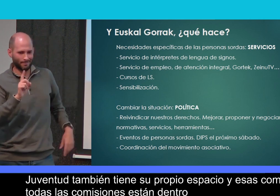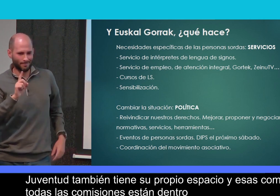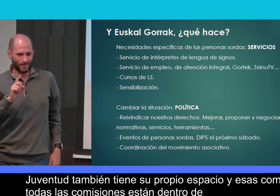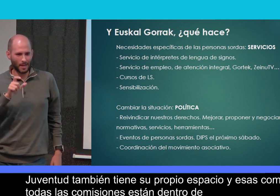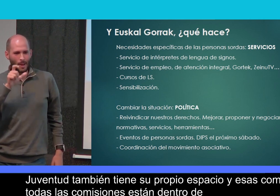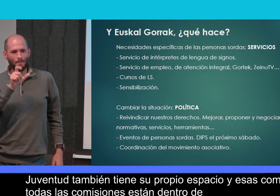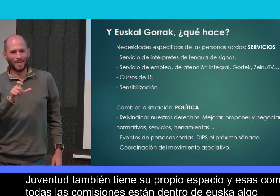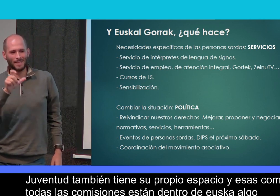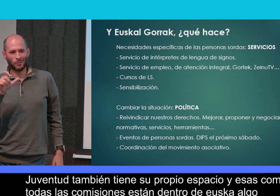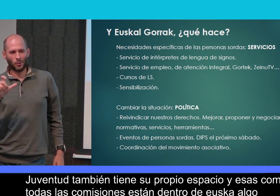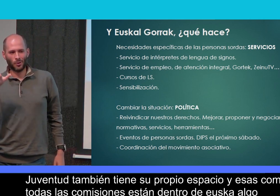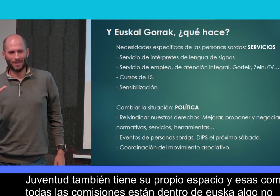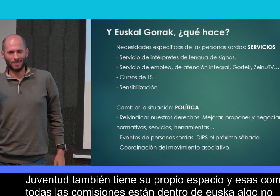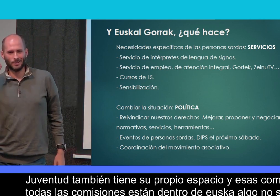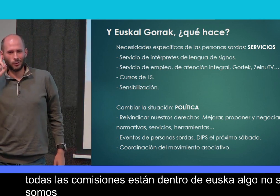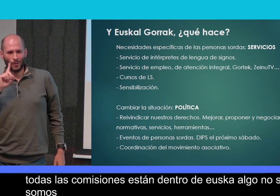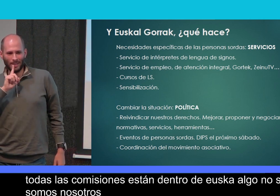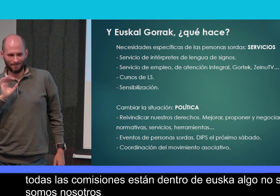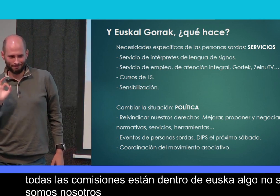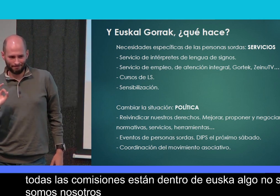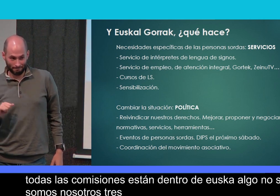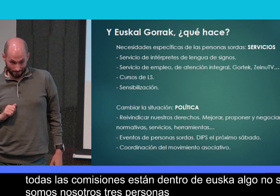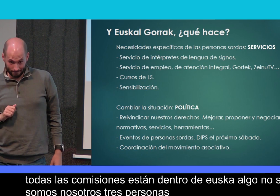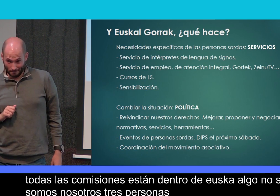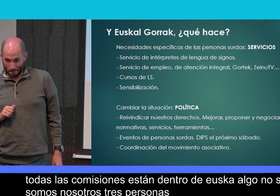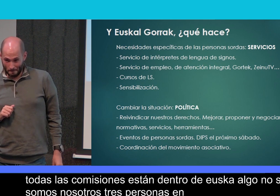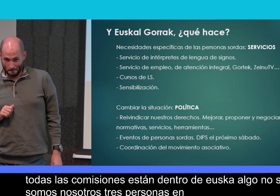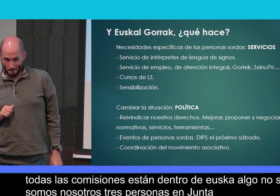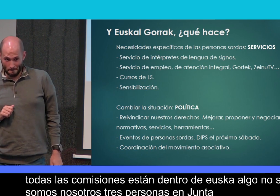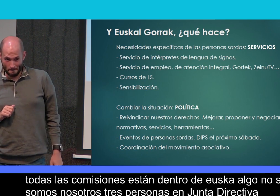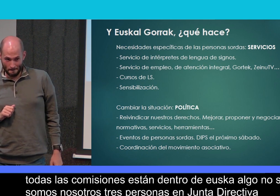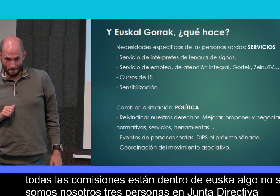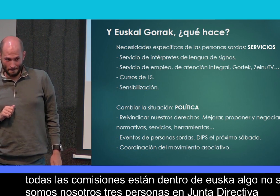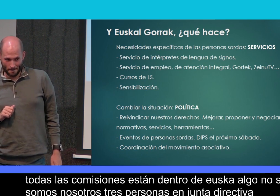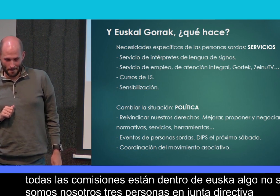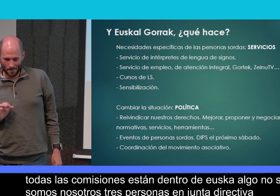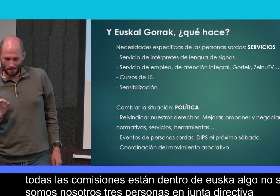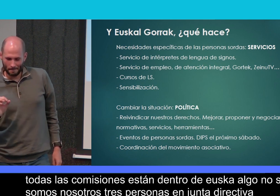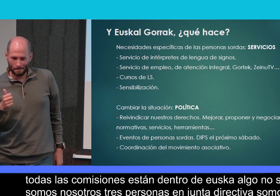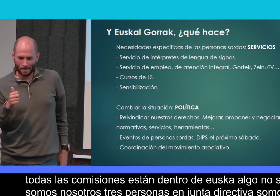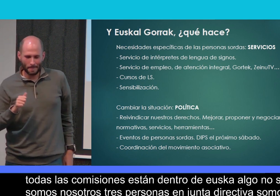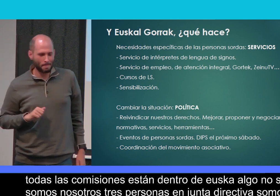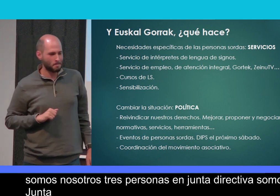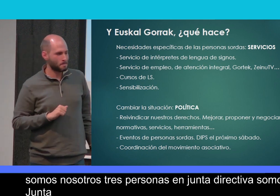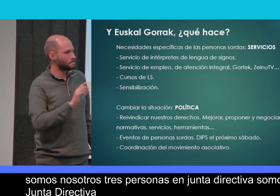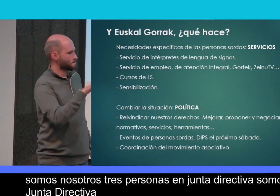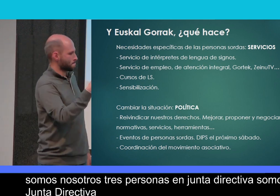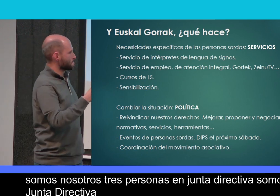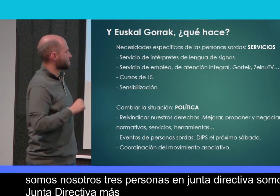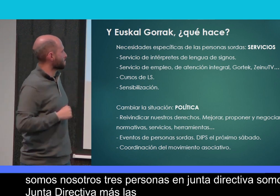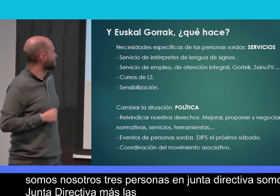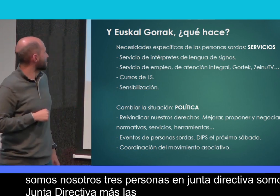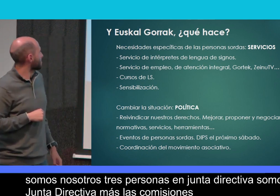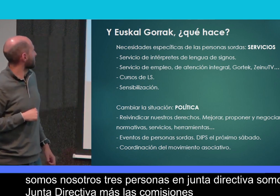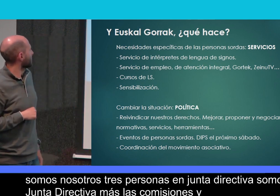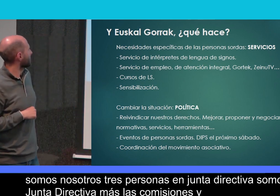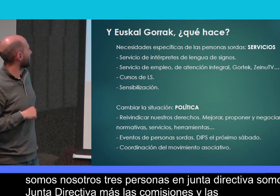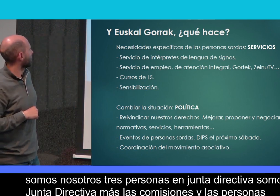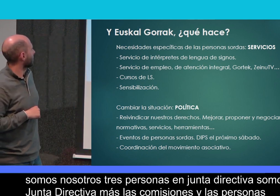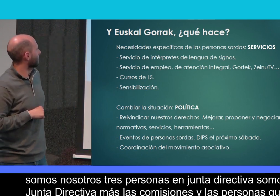No solo somos nosotros tres personas en Junta Directiva, somos la Junta Directiva más las comisiones. Y las personas que pertenecemos a la